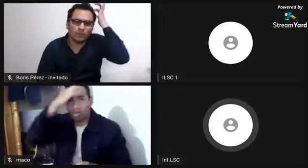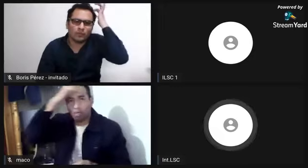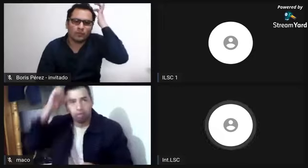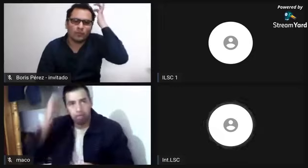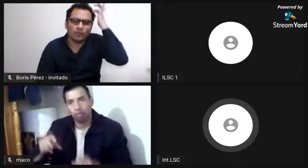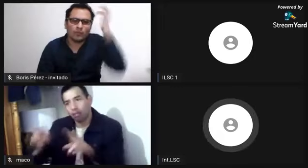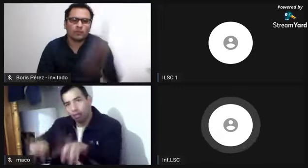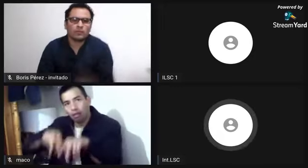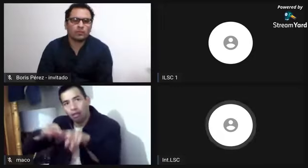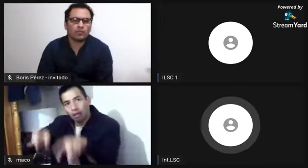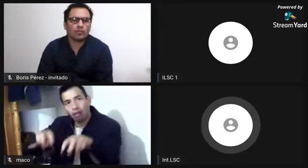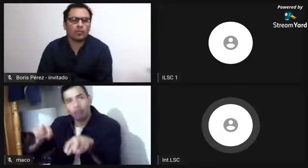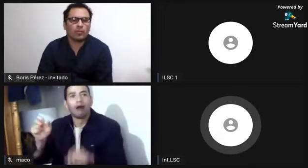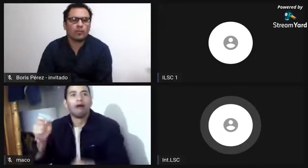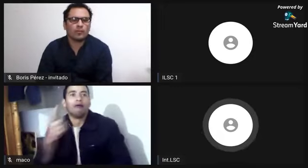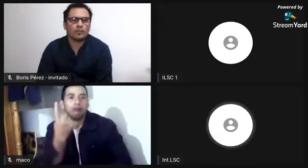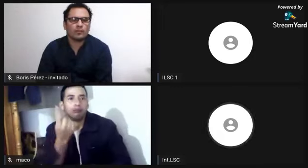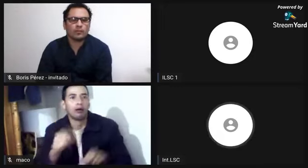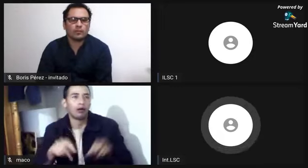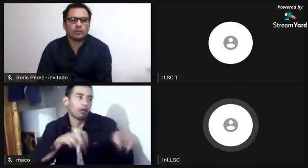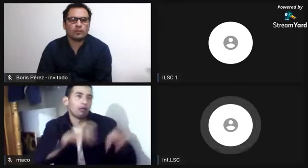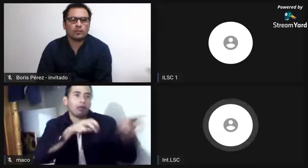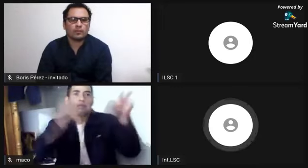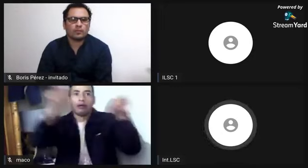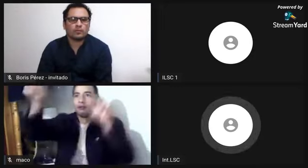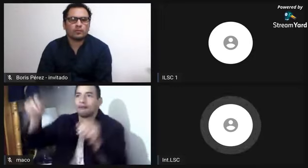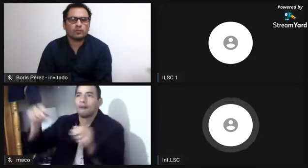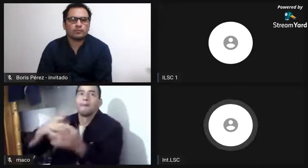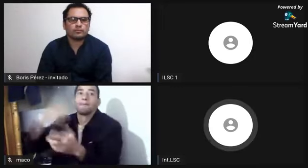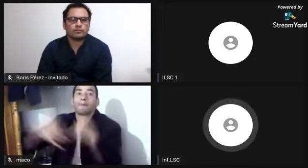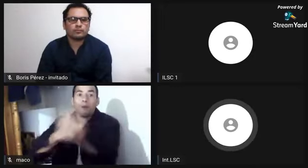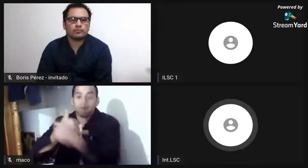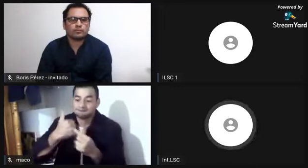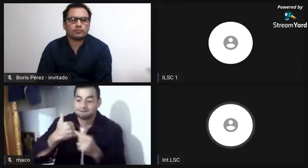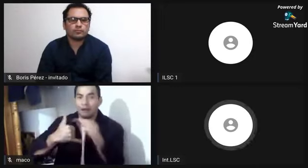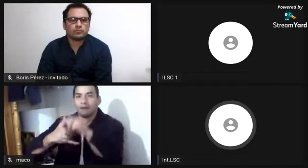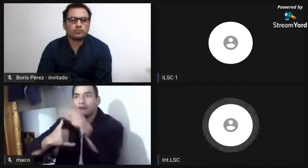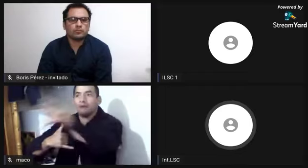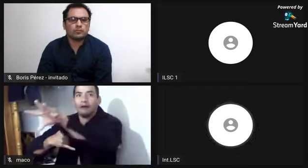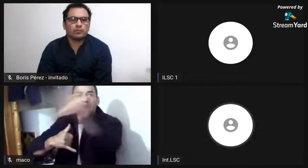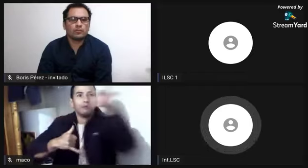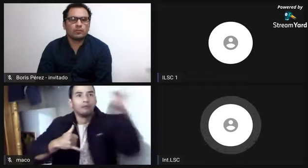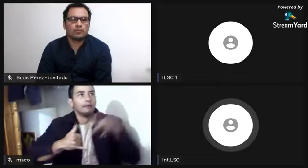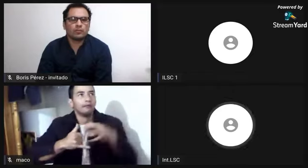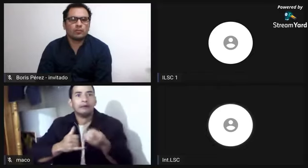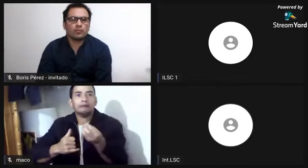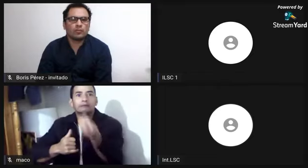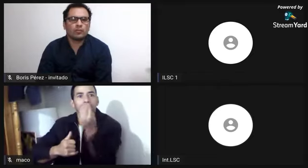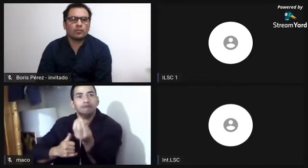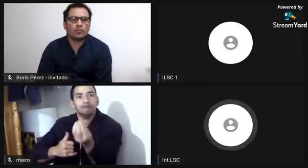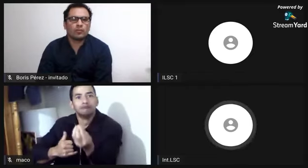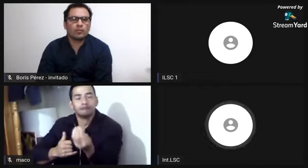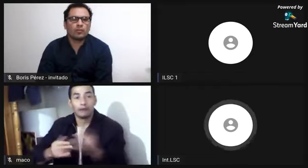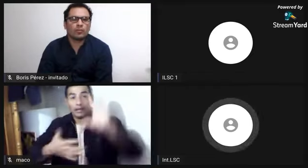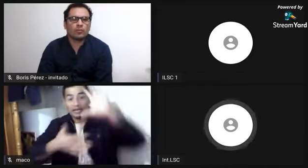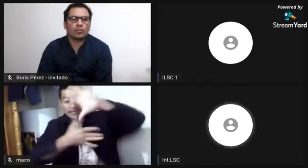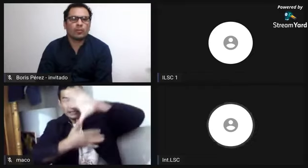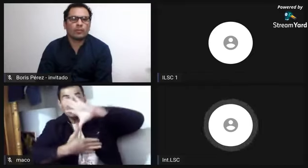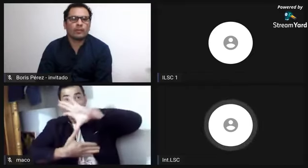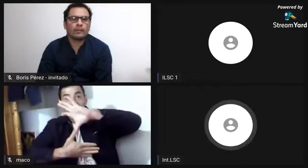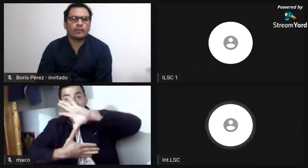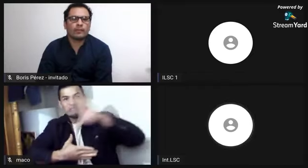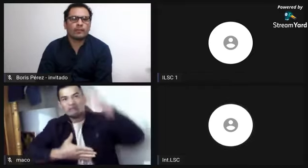Muchos también morían por tanto trabajo que debían hacer para sus amos. Entonces,